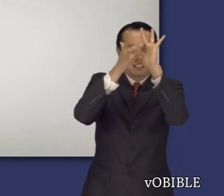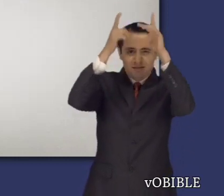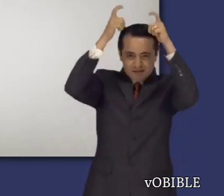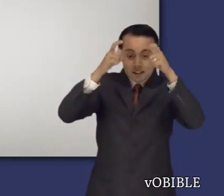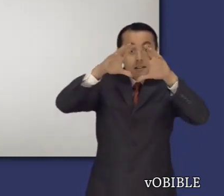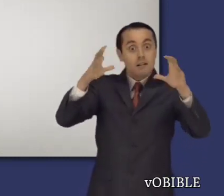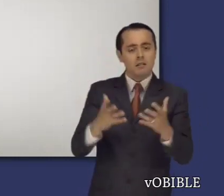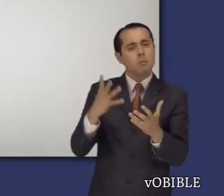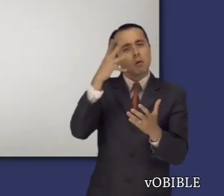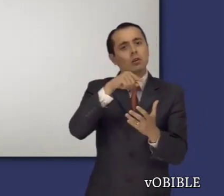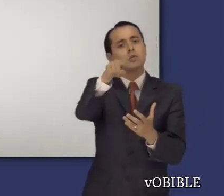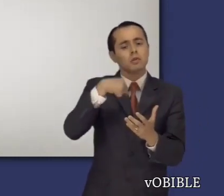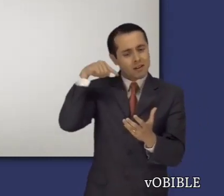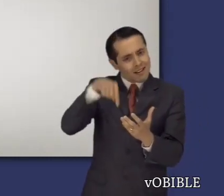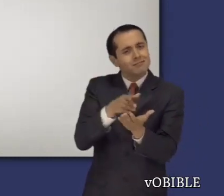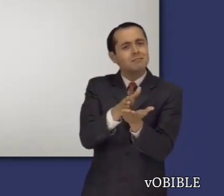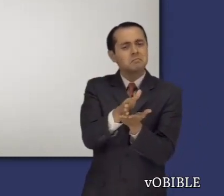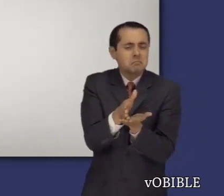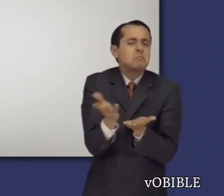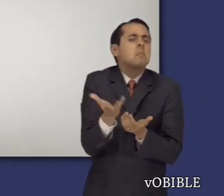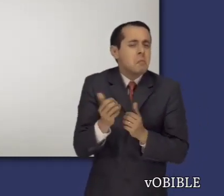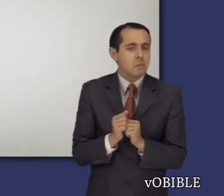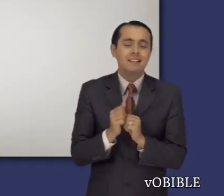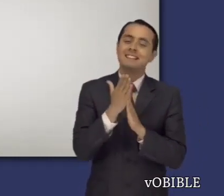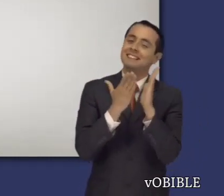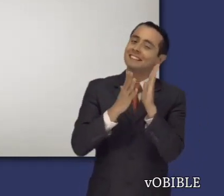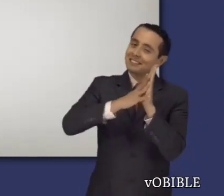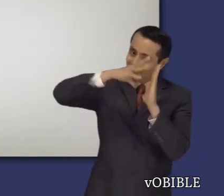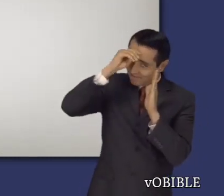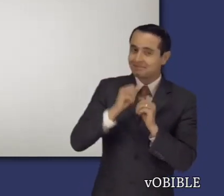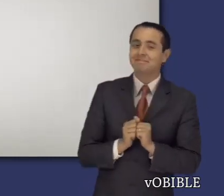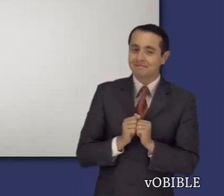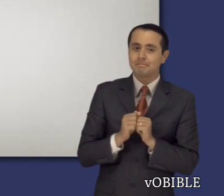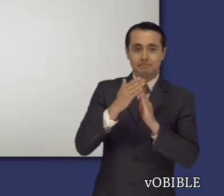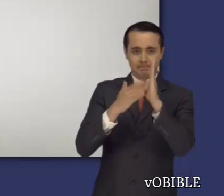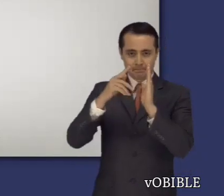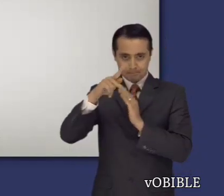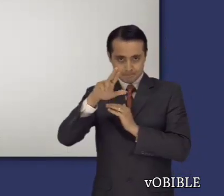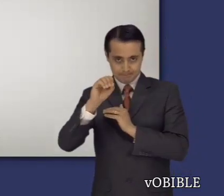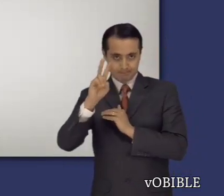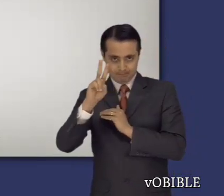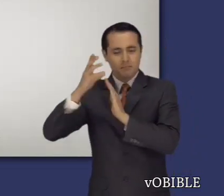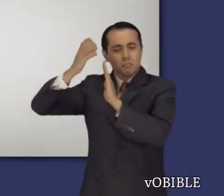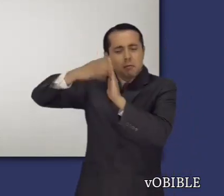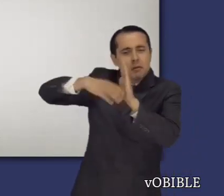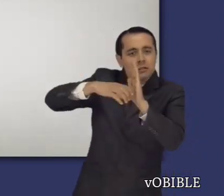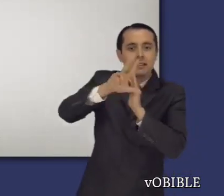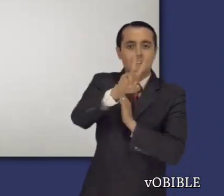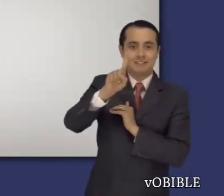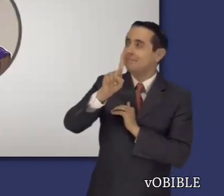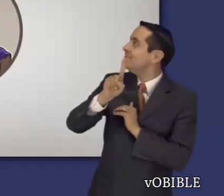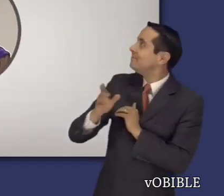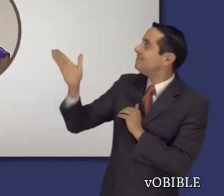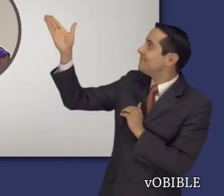Libro de Proverbios consta de 31 capítulos y puede dividirse en cinco secciones. Las primeras